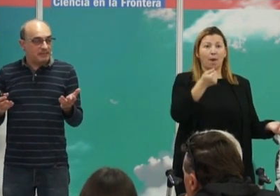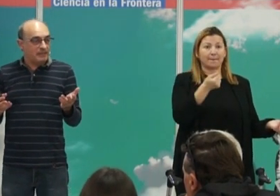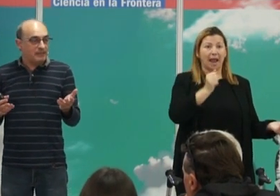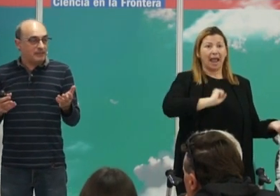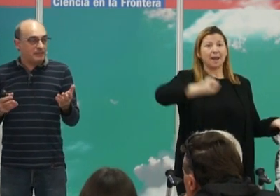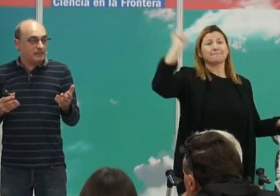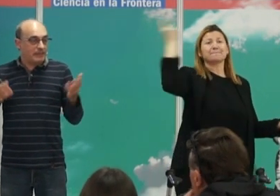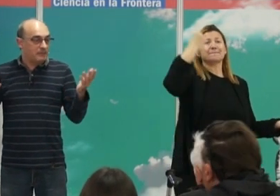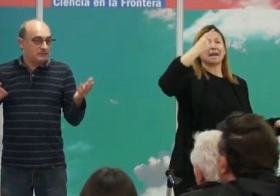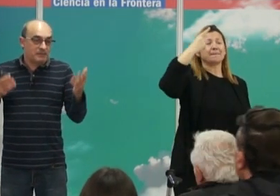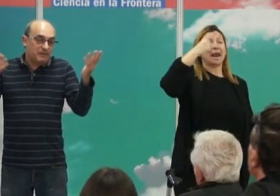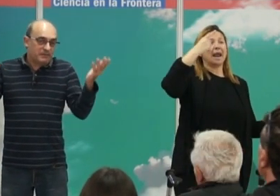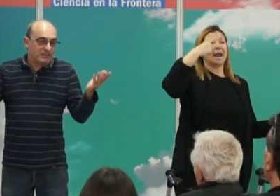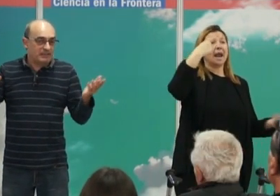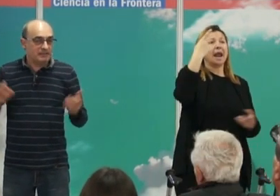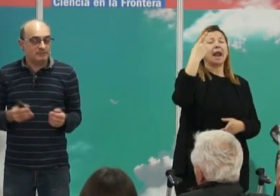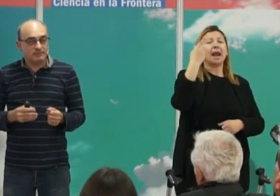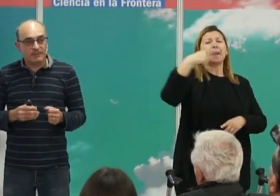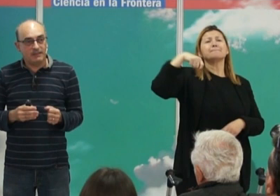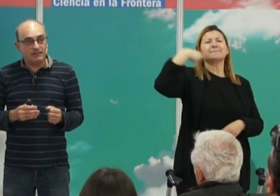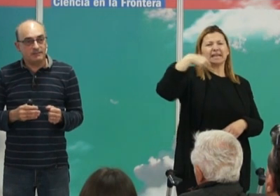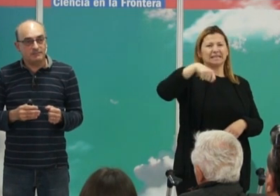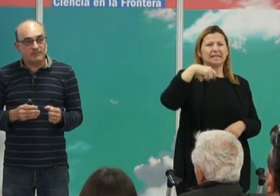presidente negro el primer presidente